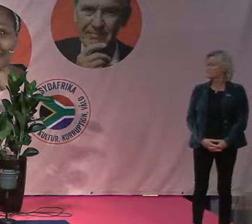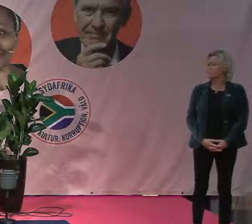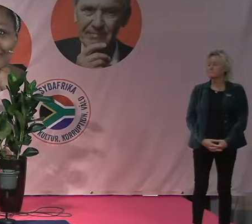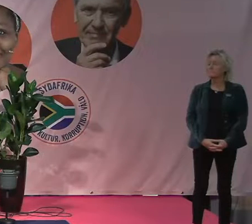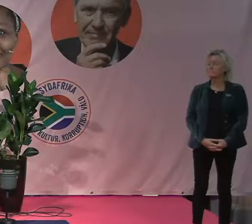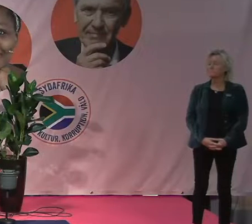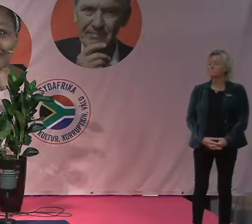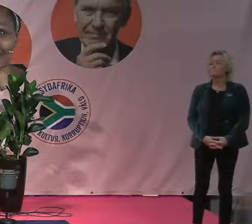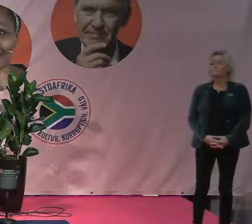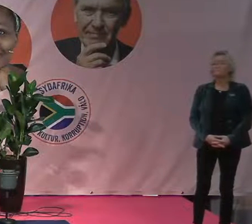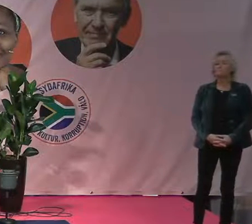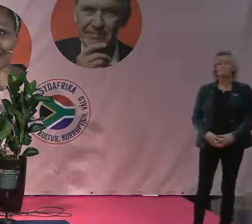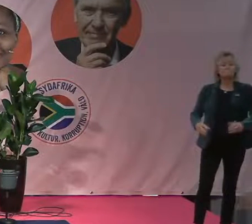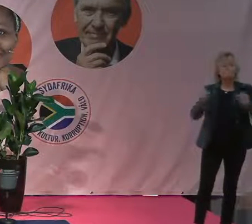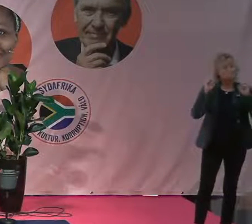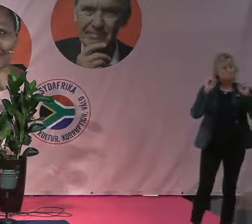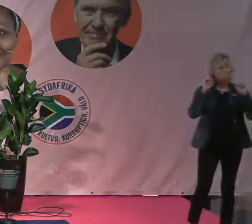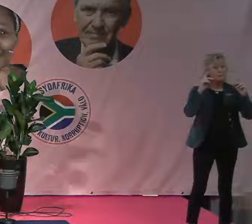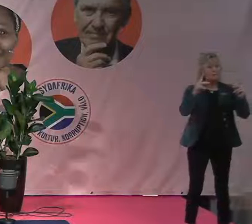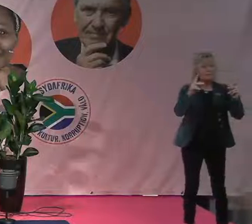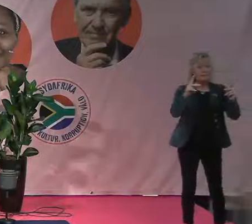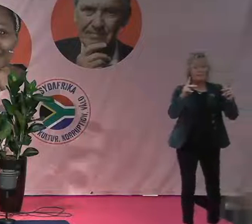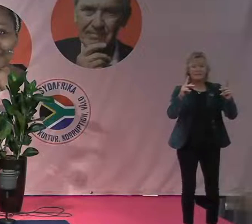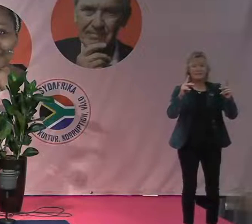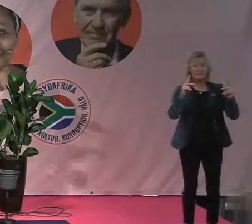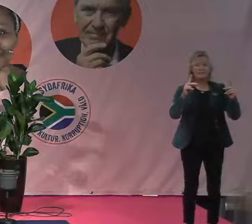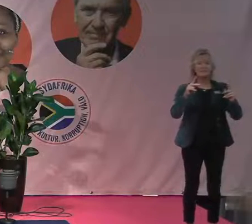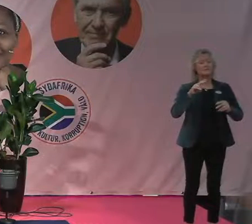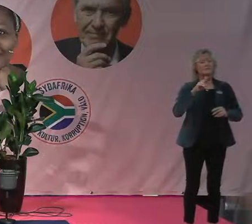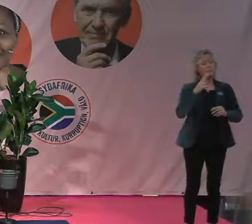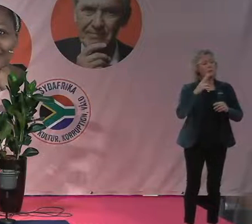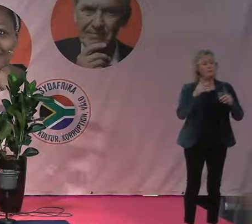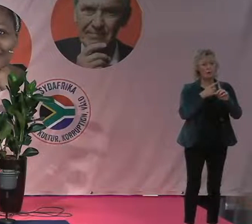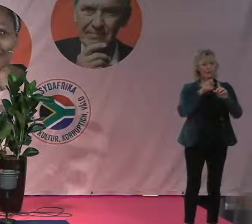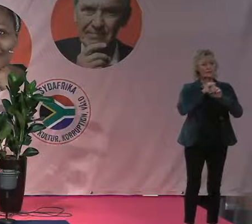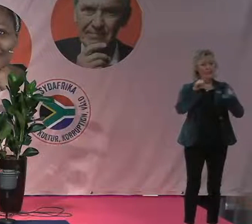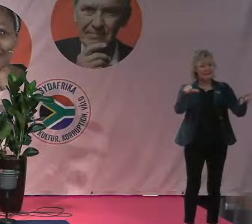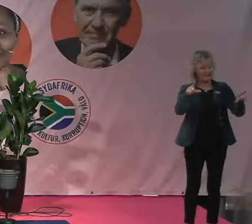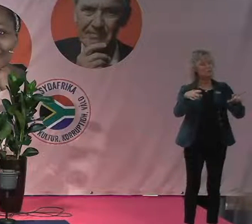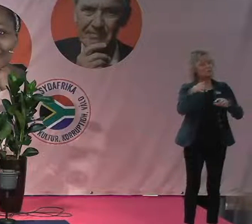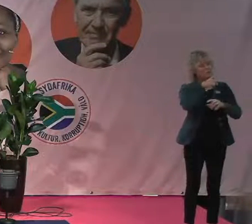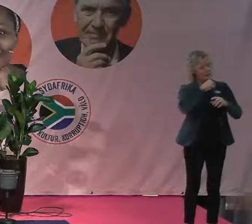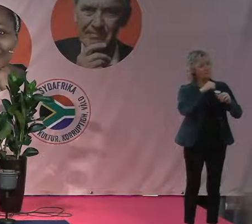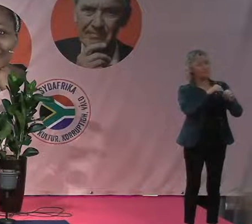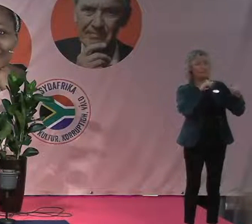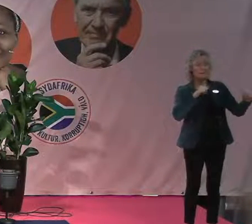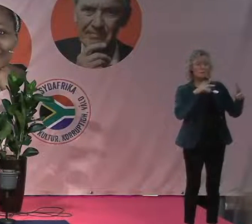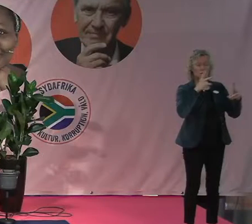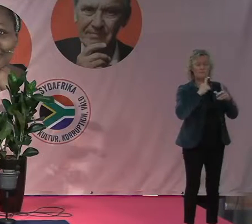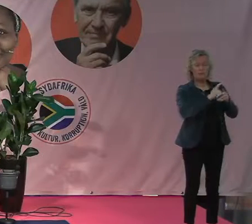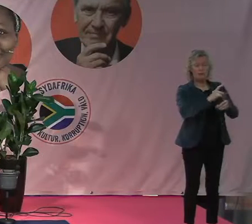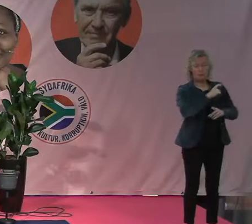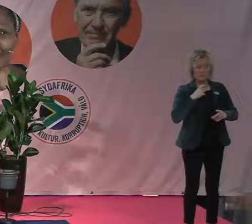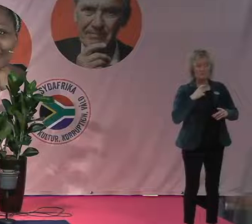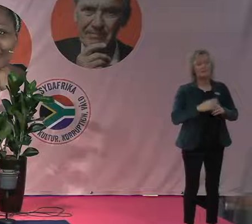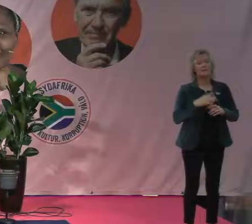Ja, men hallå där. Nu så ligger vi i sändning som ni som tittar kan digitalt kan se oss. Och så har